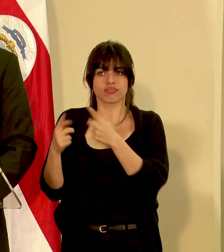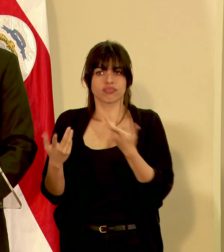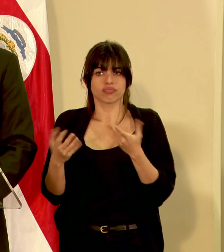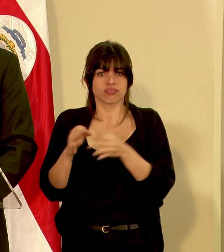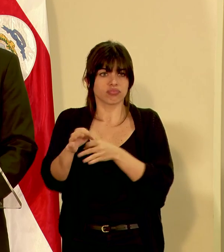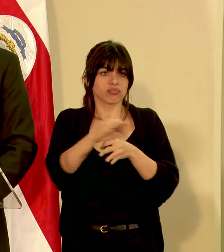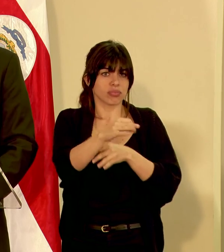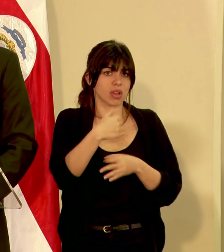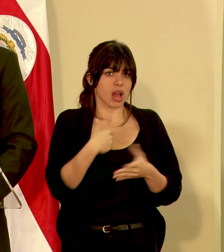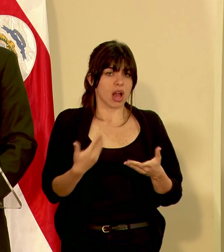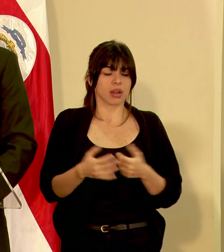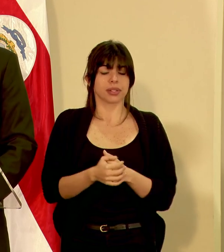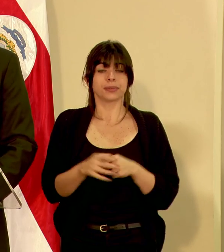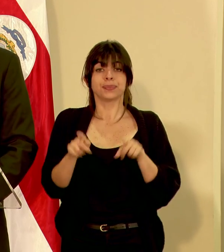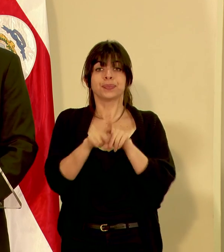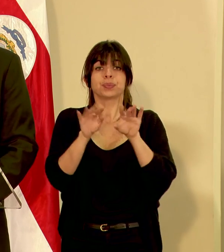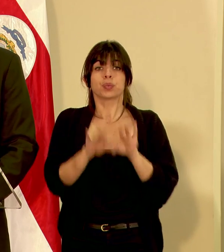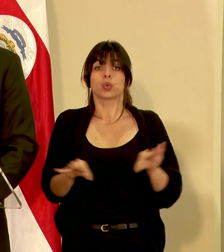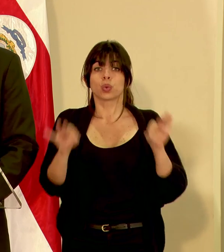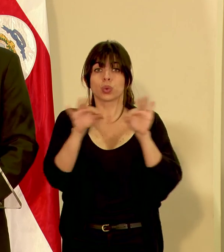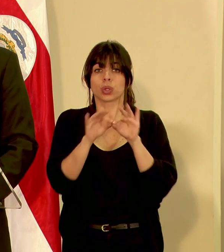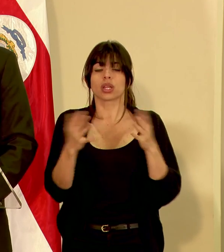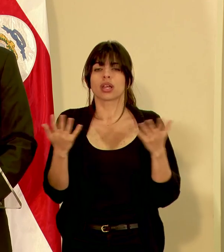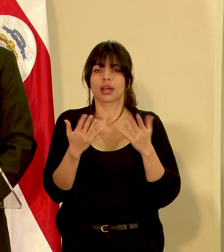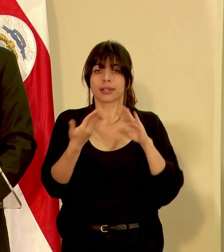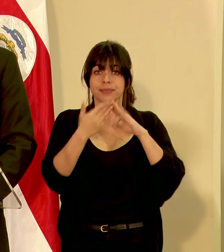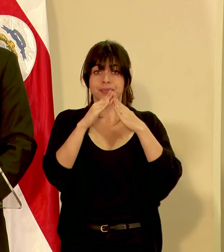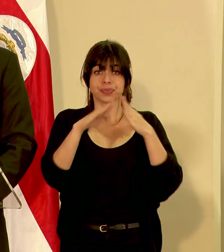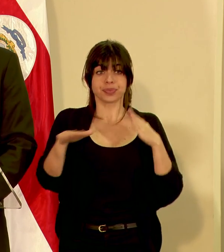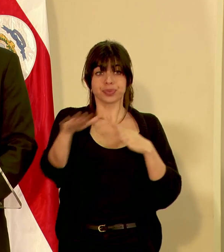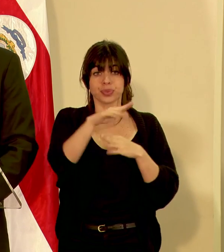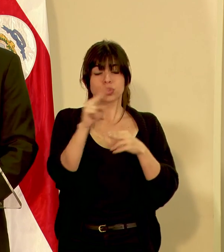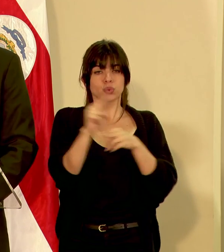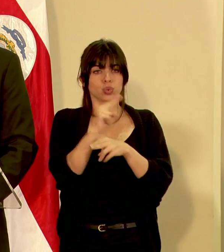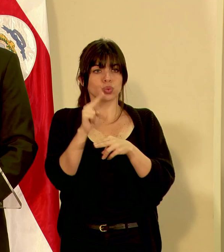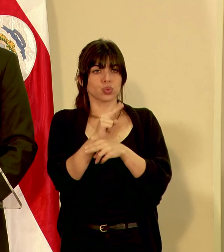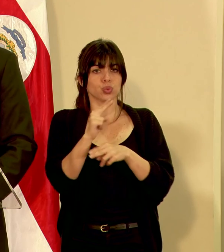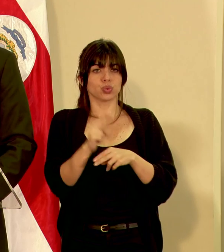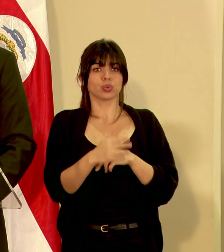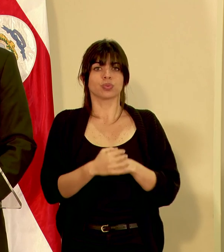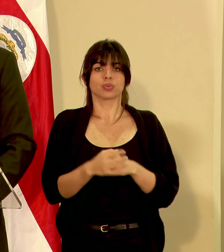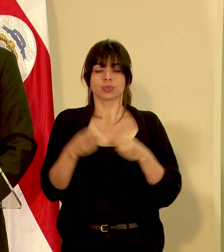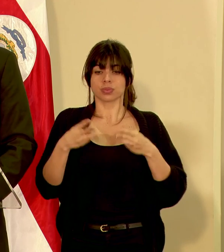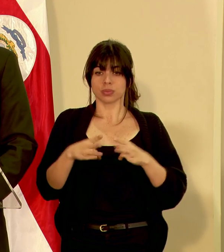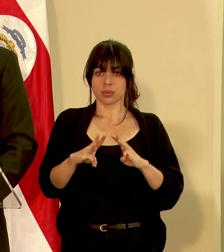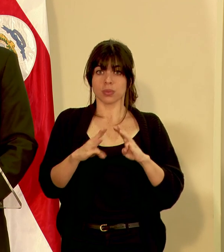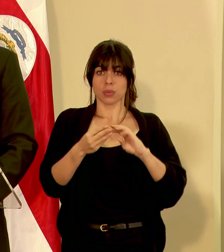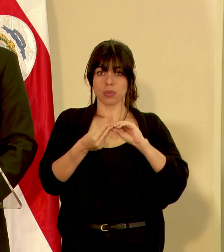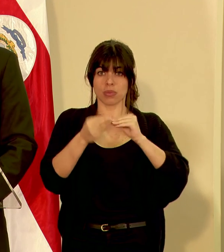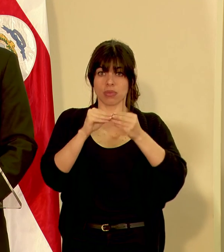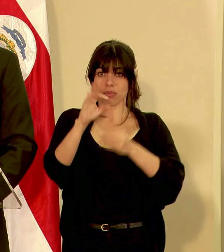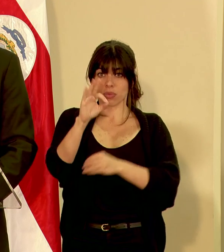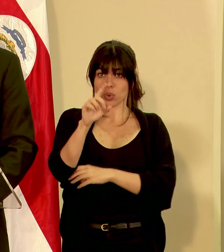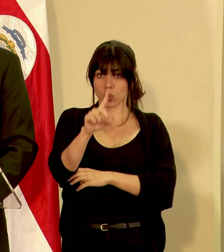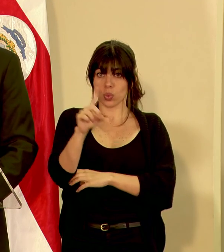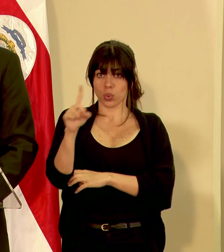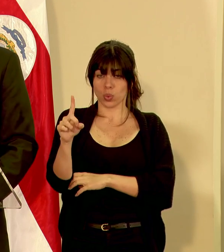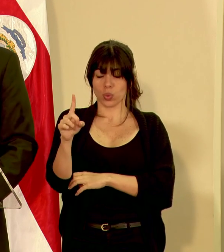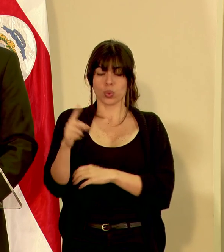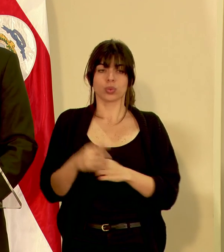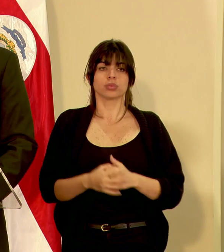regiones. También es importante que la población utilice la vía del número 911